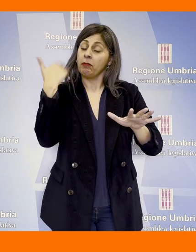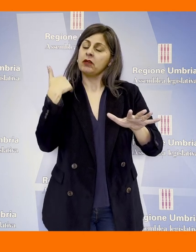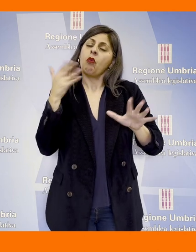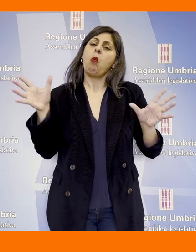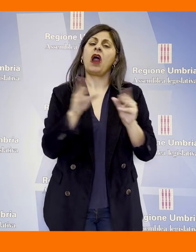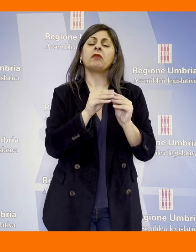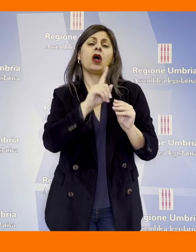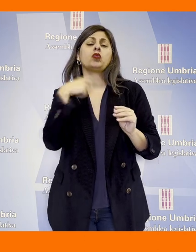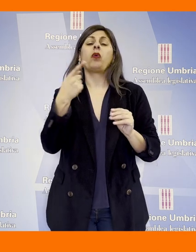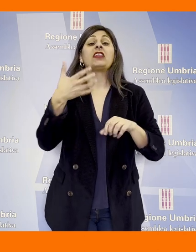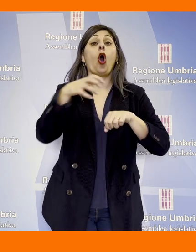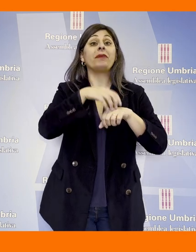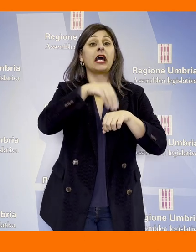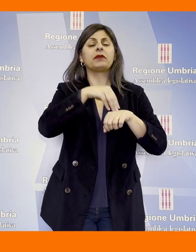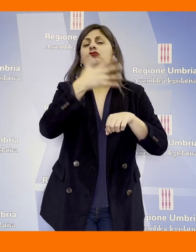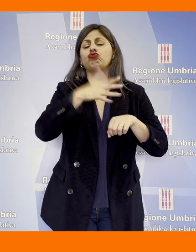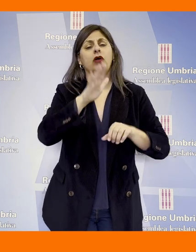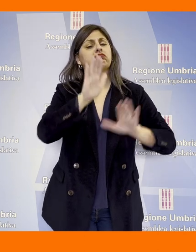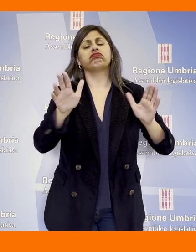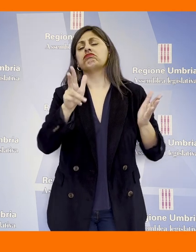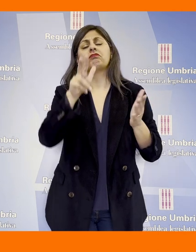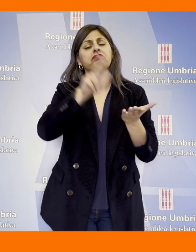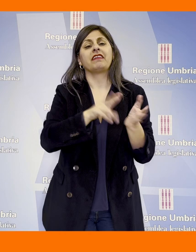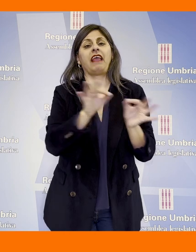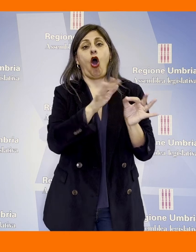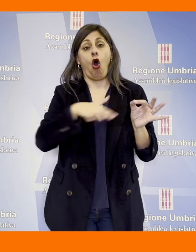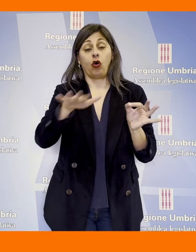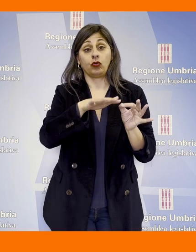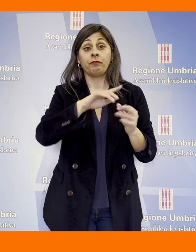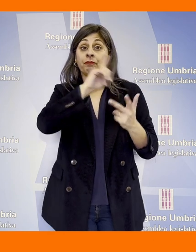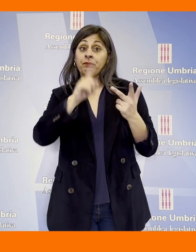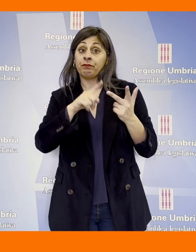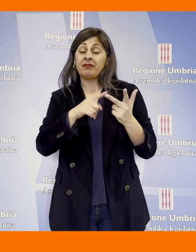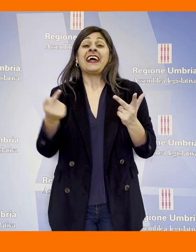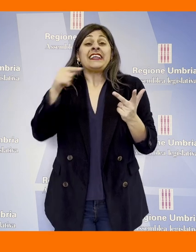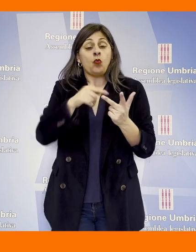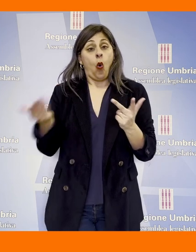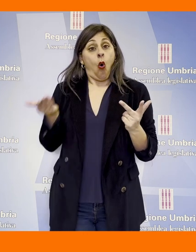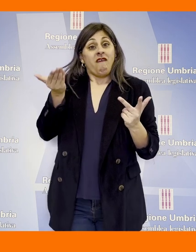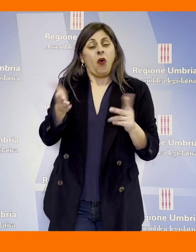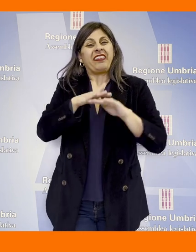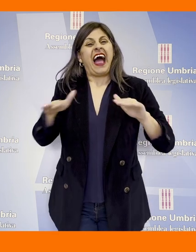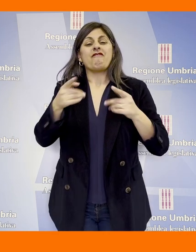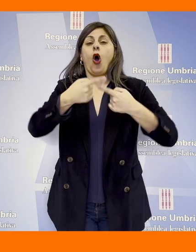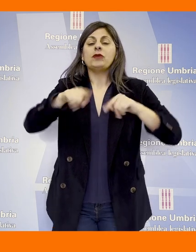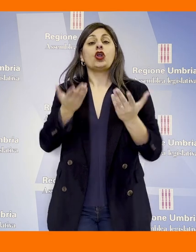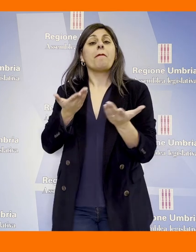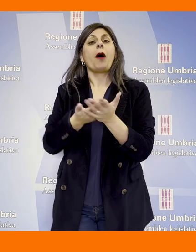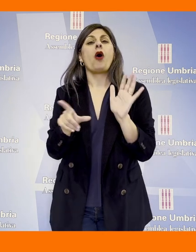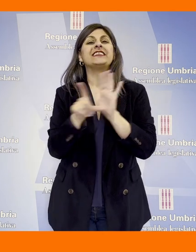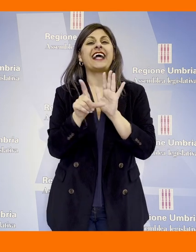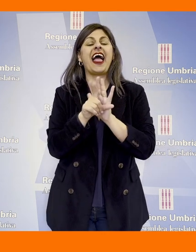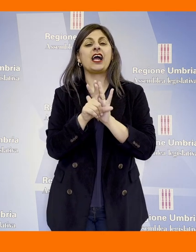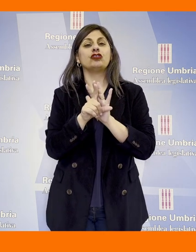votati in maniera unanime da tutti i commissari presenti. In ultimo è tornata sul tavolo della Commissione la proposta di